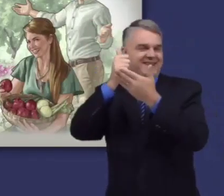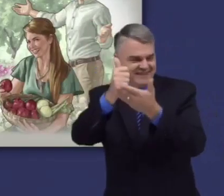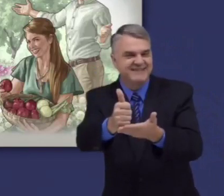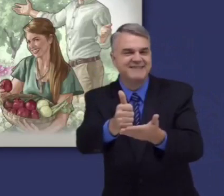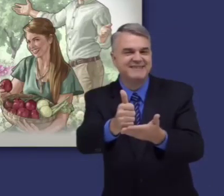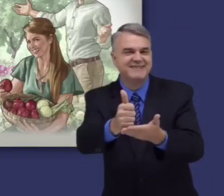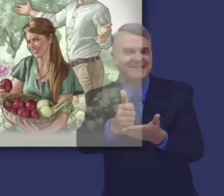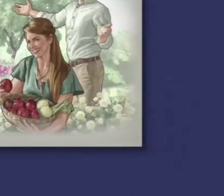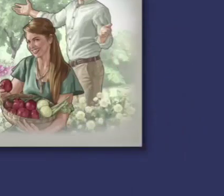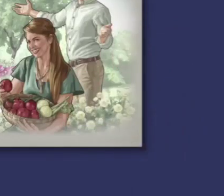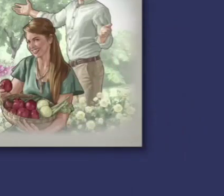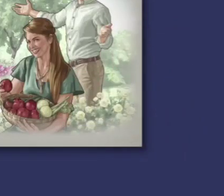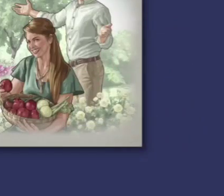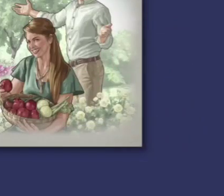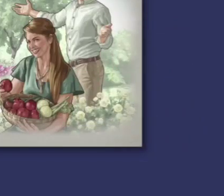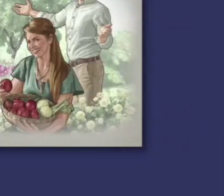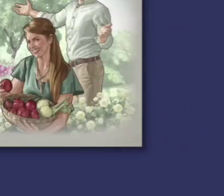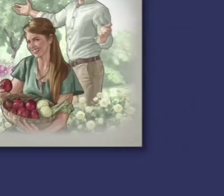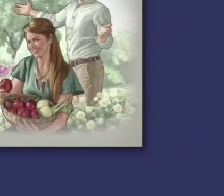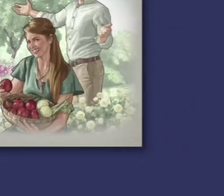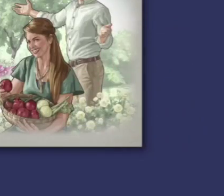prometidas a la humanidad obediente.